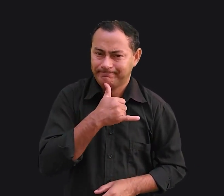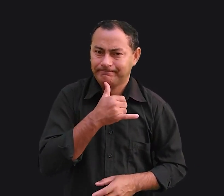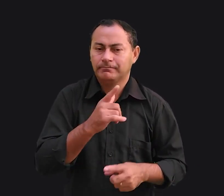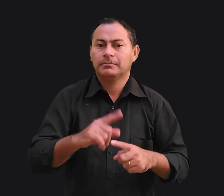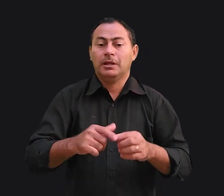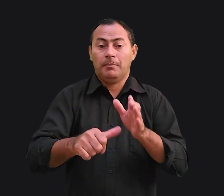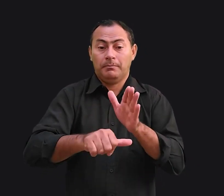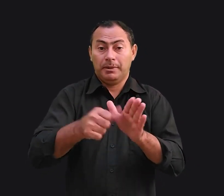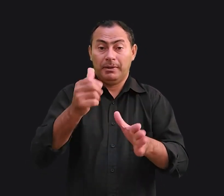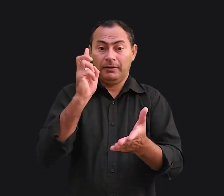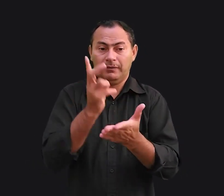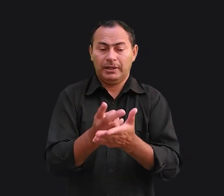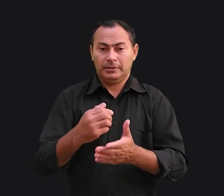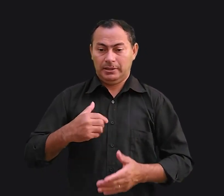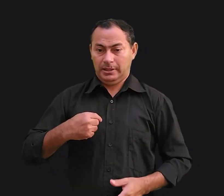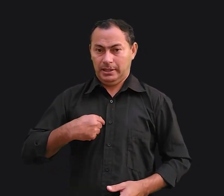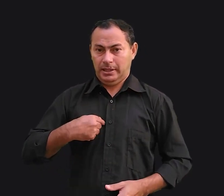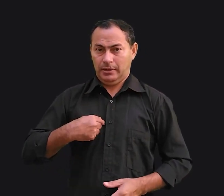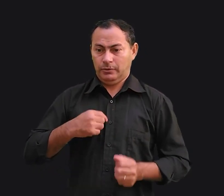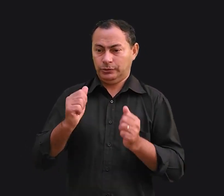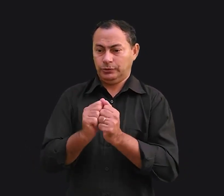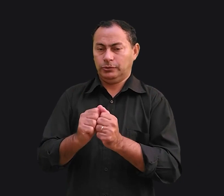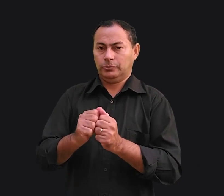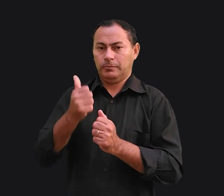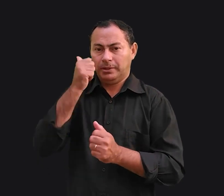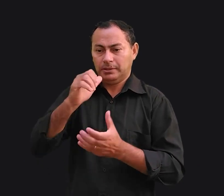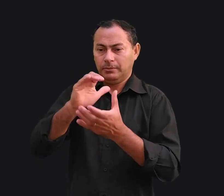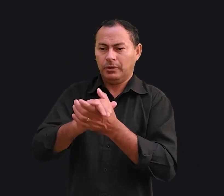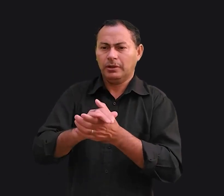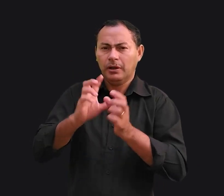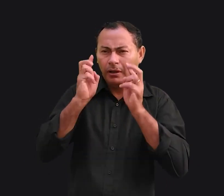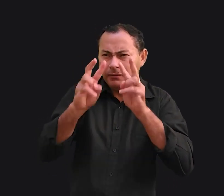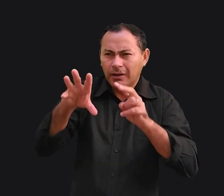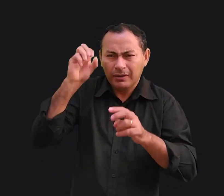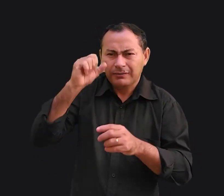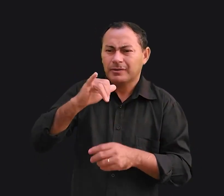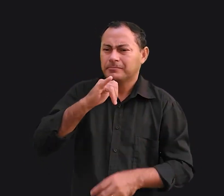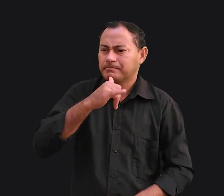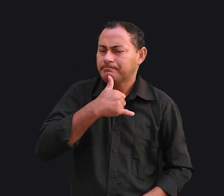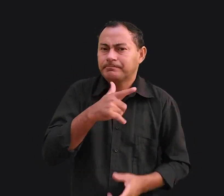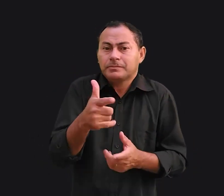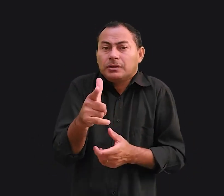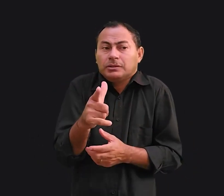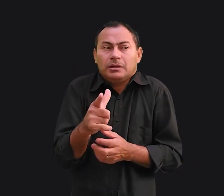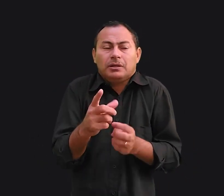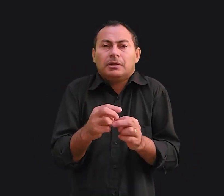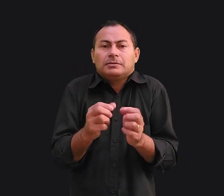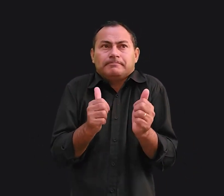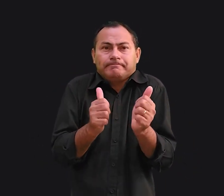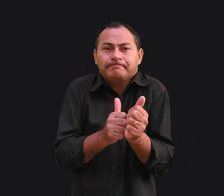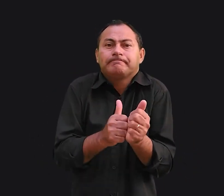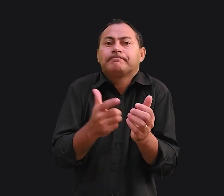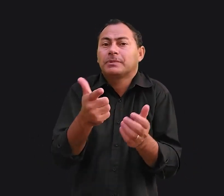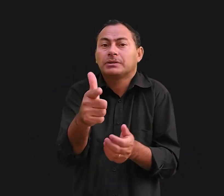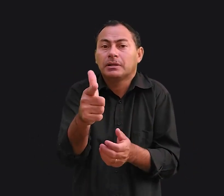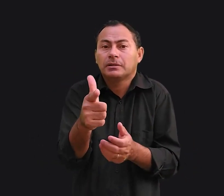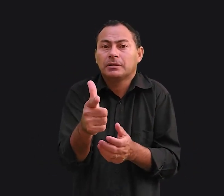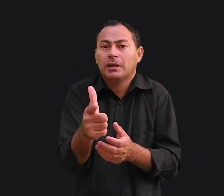Na primeira vez que minha esposa e eu ouvimos isto, ela ficou deprimida porque não tínhamos essa tal proximidade. Ela